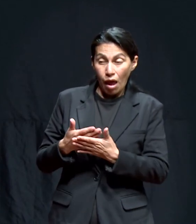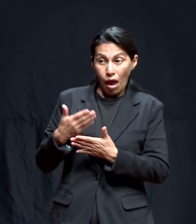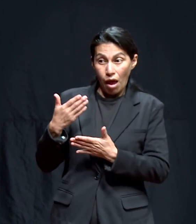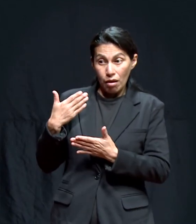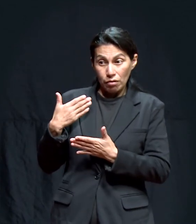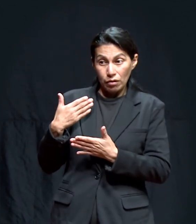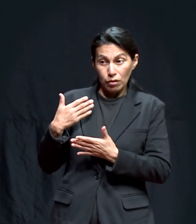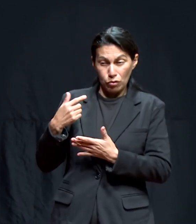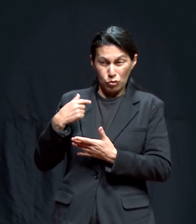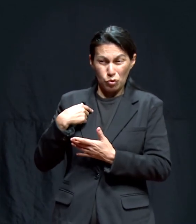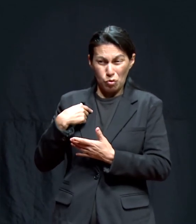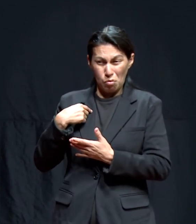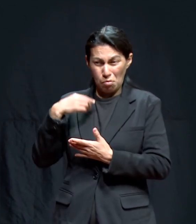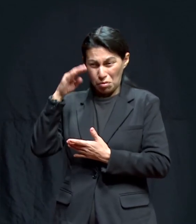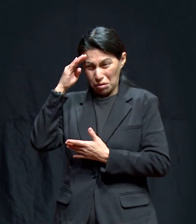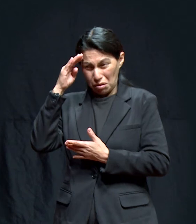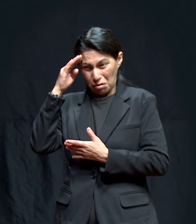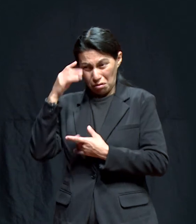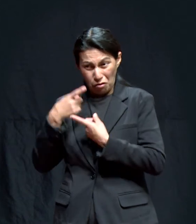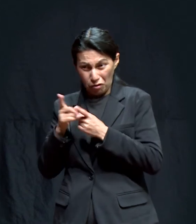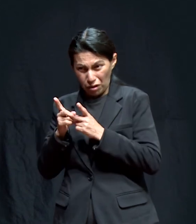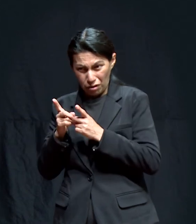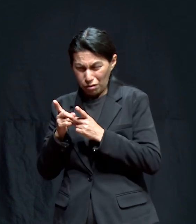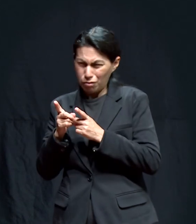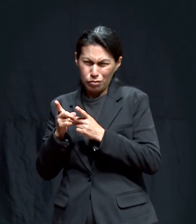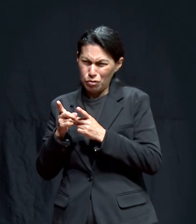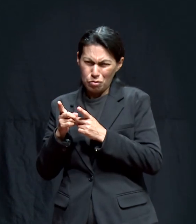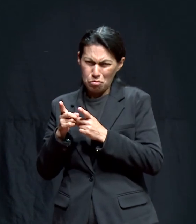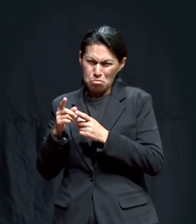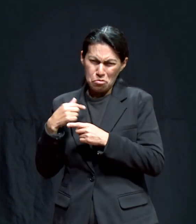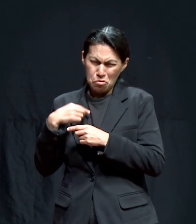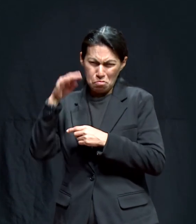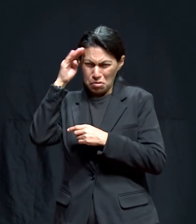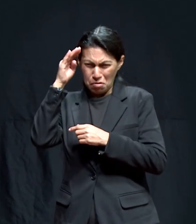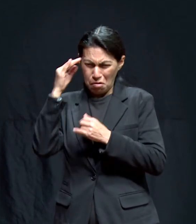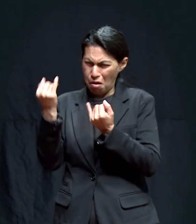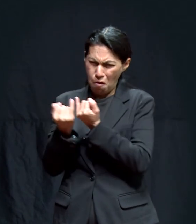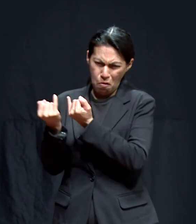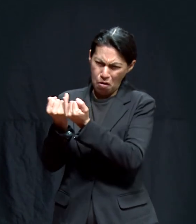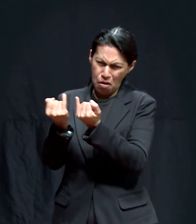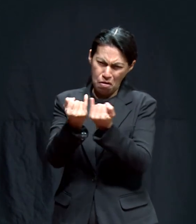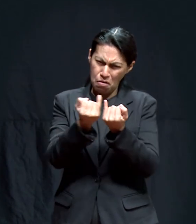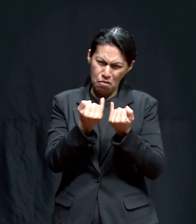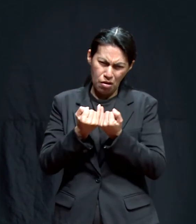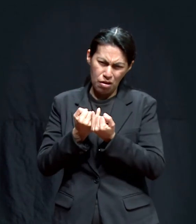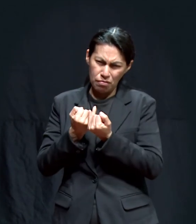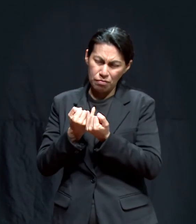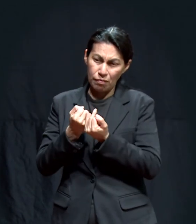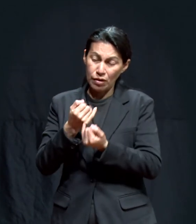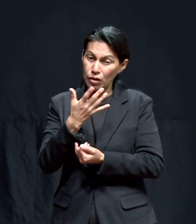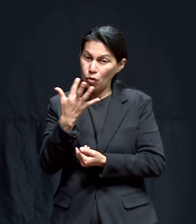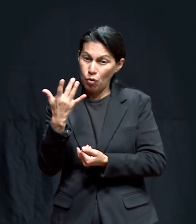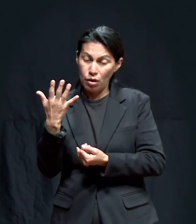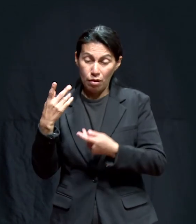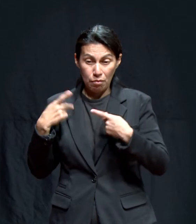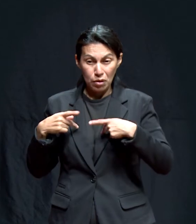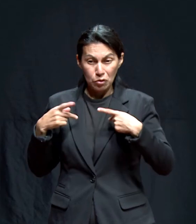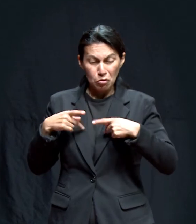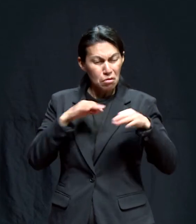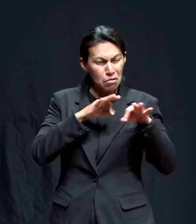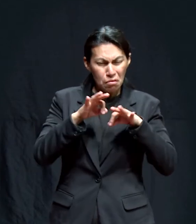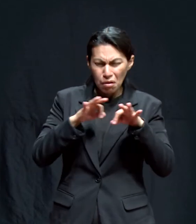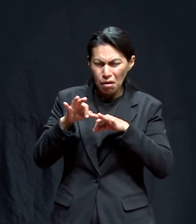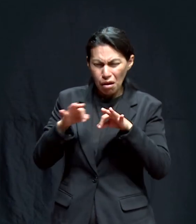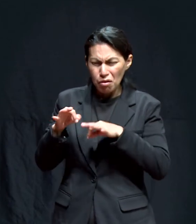Yo hasta ahí nunca pensé que fuera diferente. Yo siempre pensé que era igual que todos los que estábamos ahí. Eran como 50